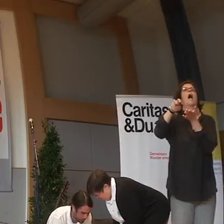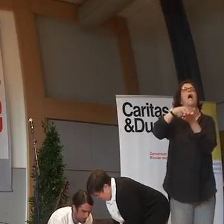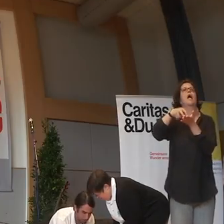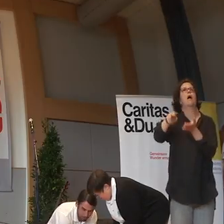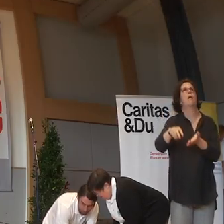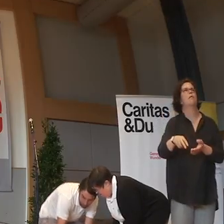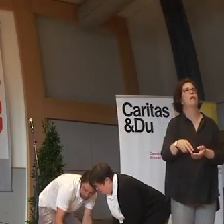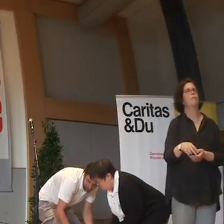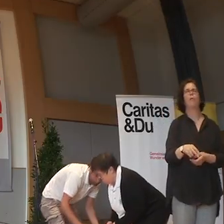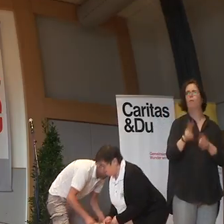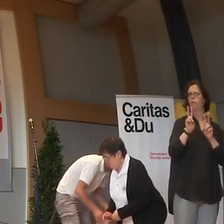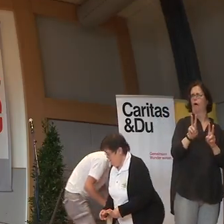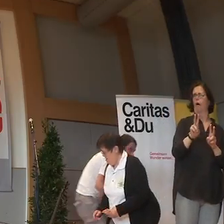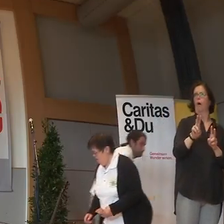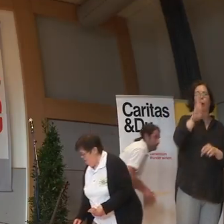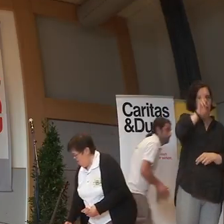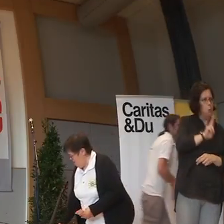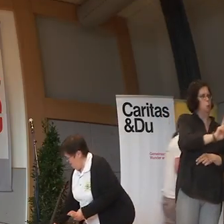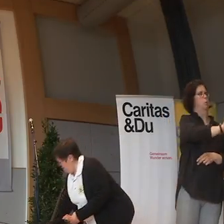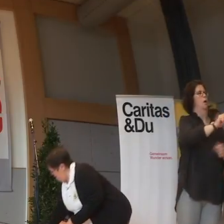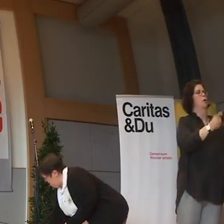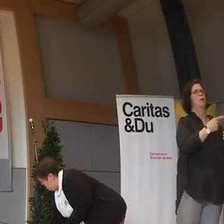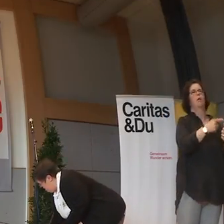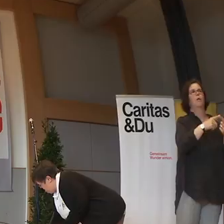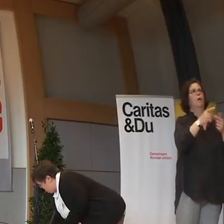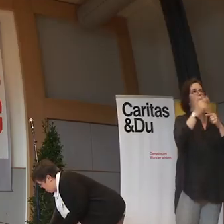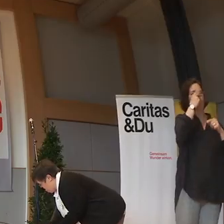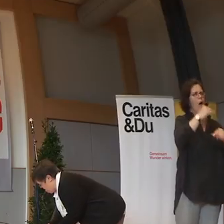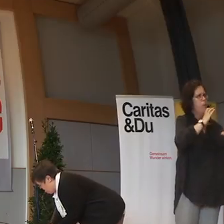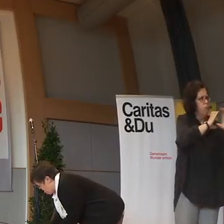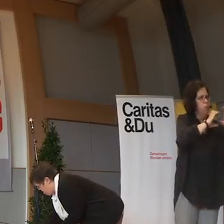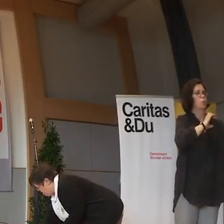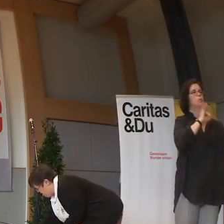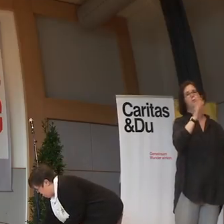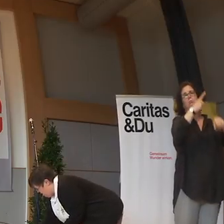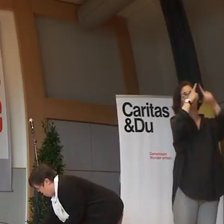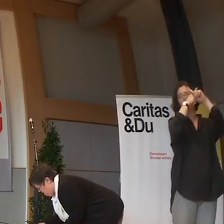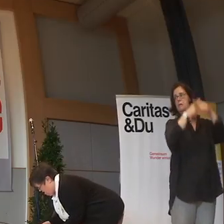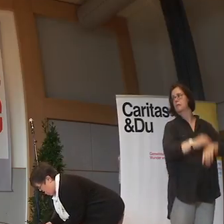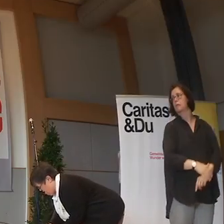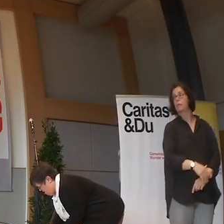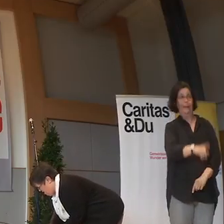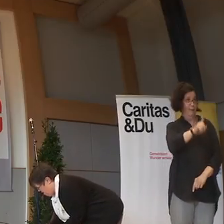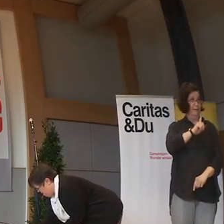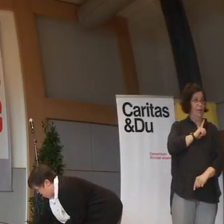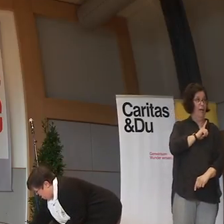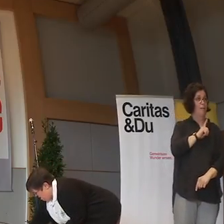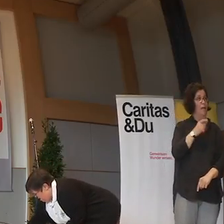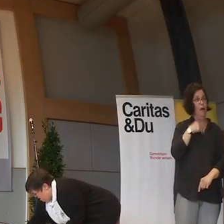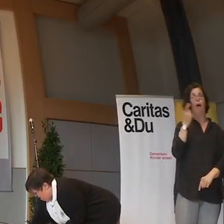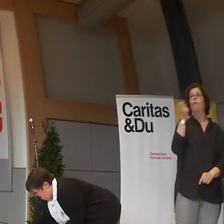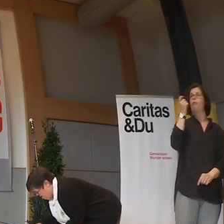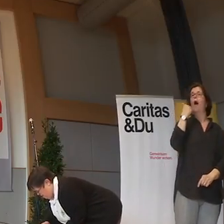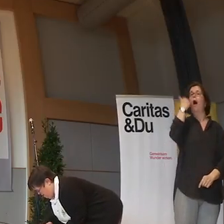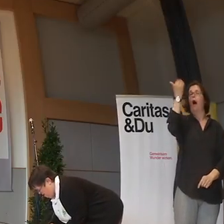Aber in Wirklichkeit ist ja mit der U-Bahn gefahren, mit dem Nachbund oder mit dem Taxi. Aber ich, wenn ich sage, fahre